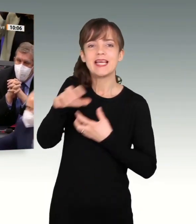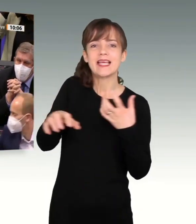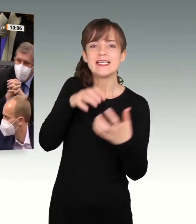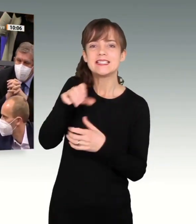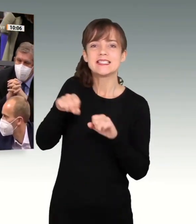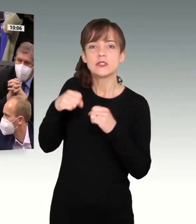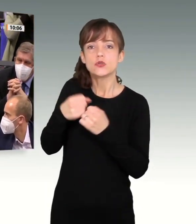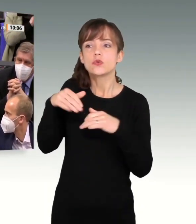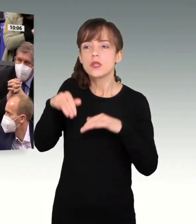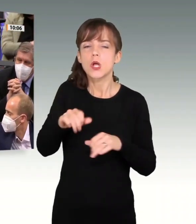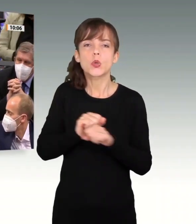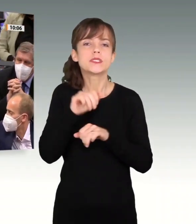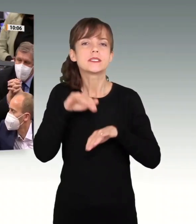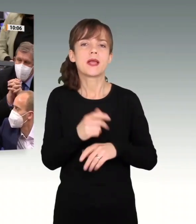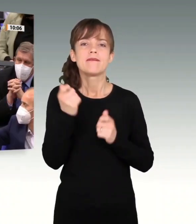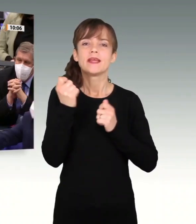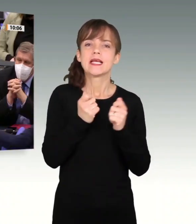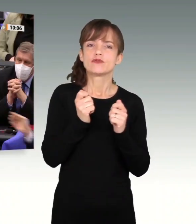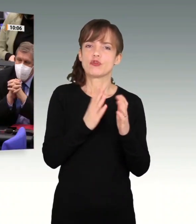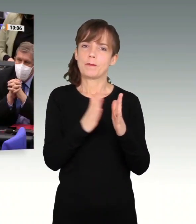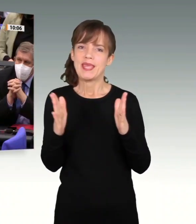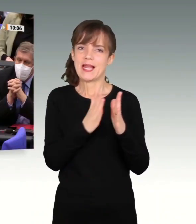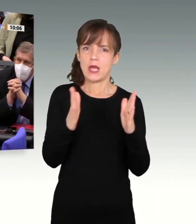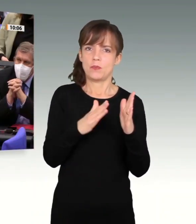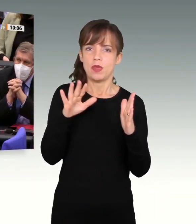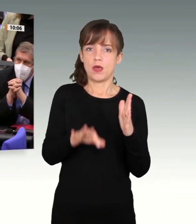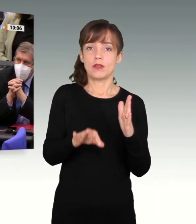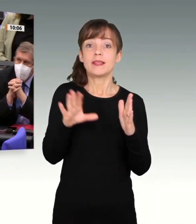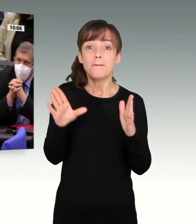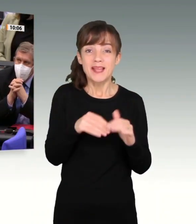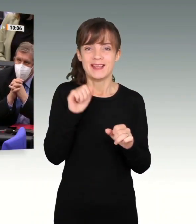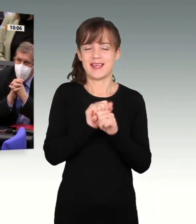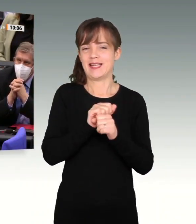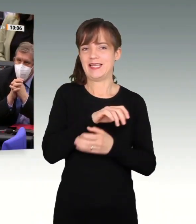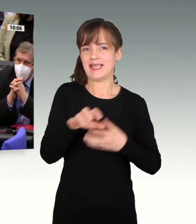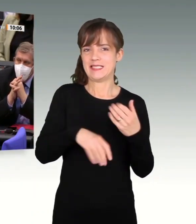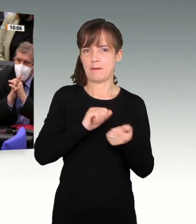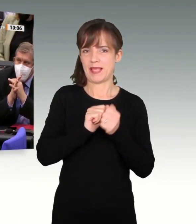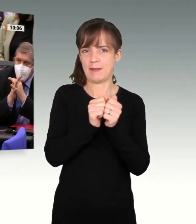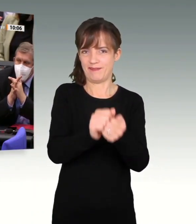die finanziellen Spielräume ermöglicht, die erforderlich sind, um diese Krise zu bekämpfen. Mit der